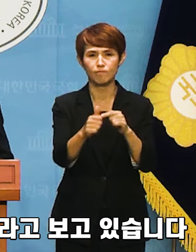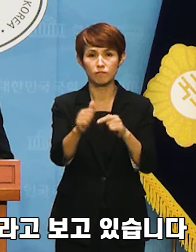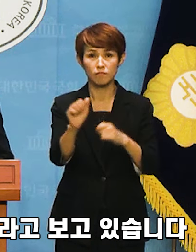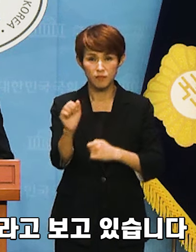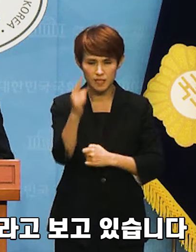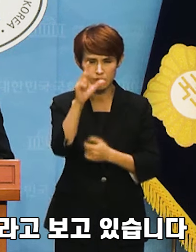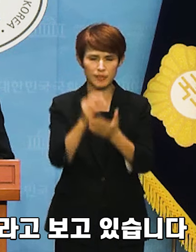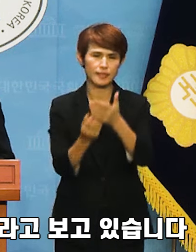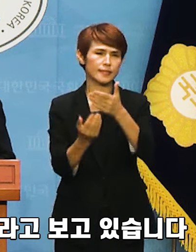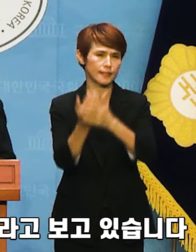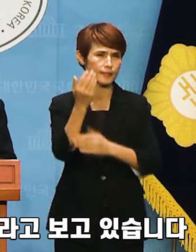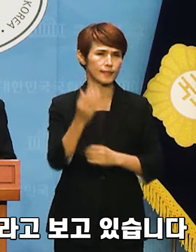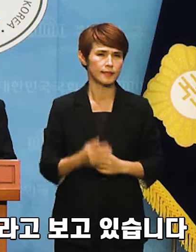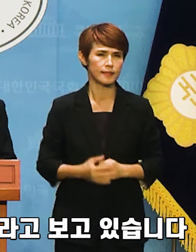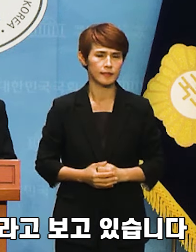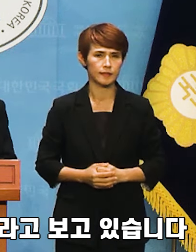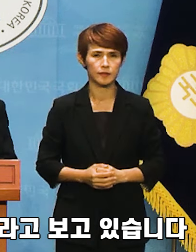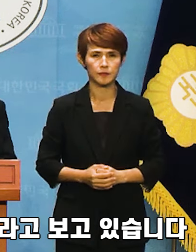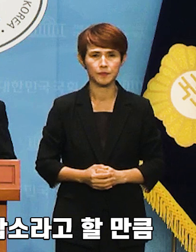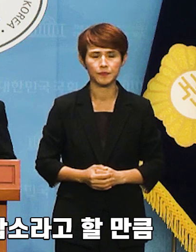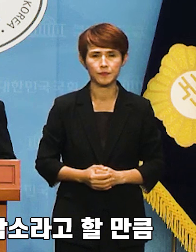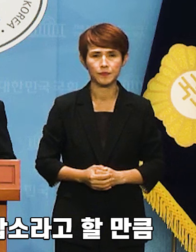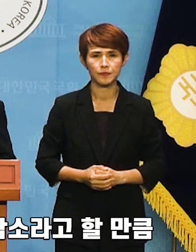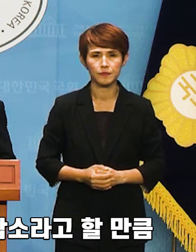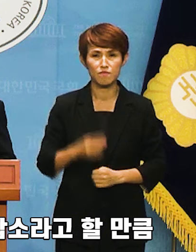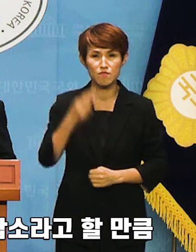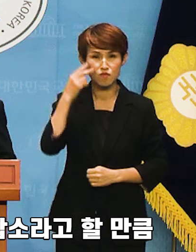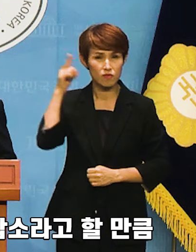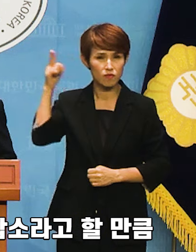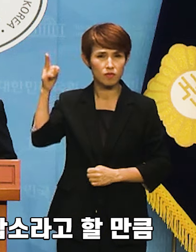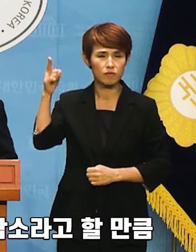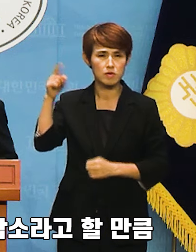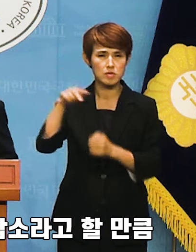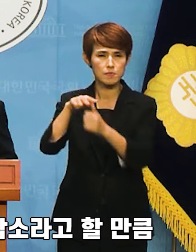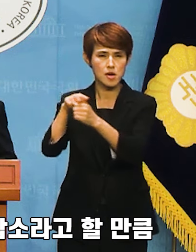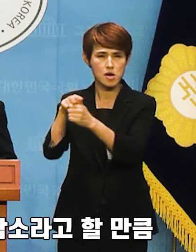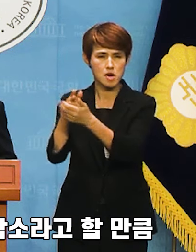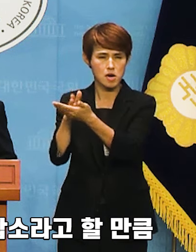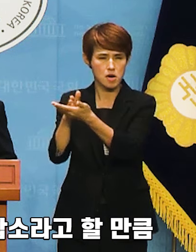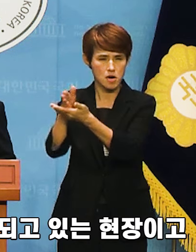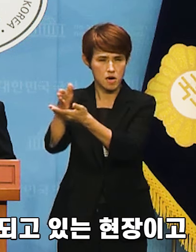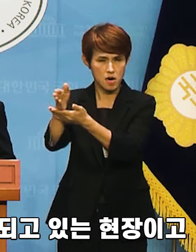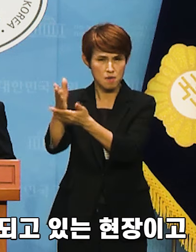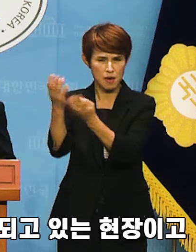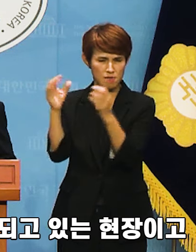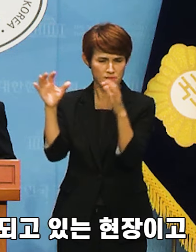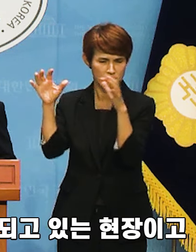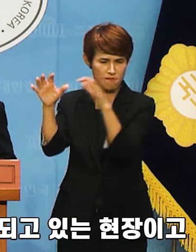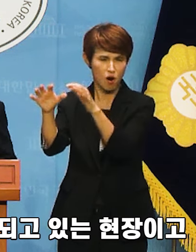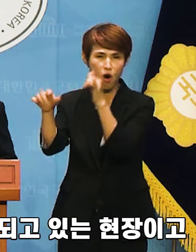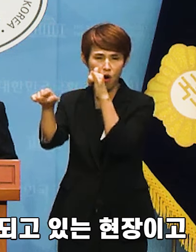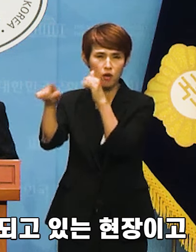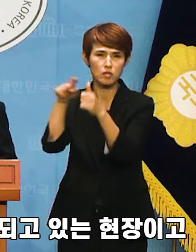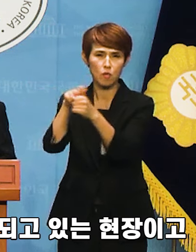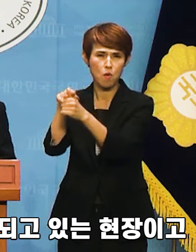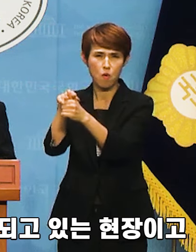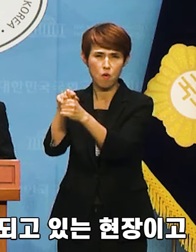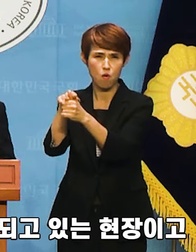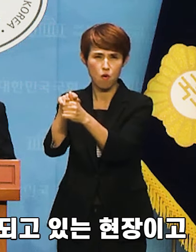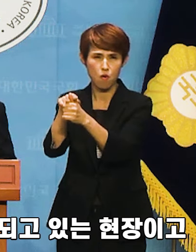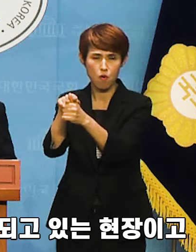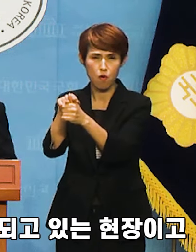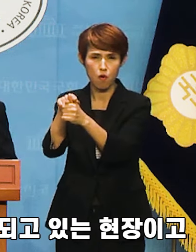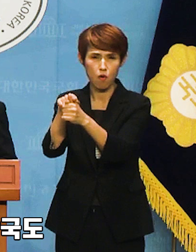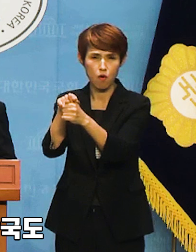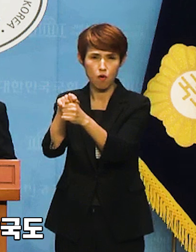참사라고 보고 있습니다. 미국은 세계 스파이의 집합소라고 할 만큼 각국의 치열한 정보전이 전개되고 있는